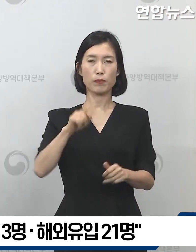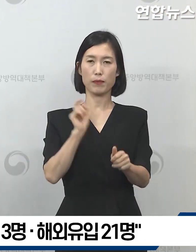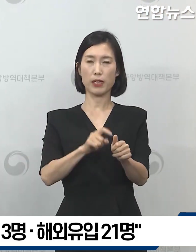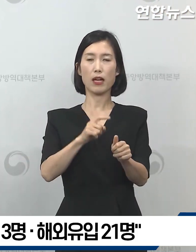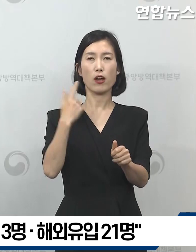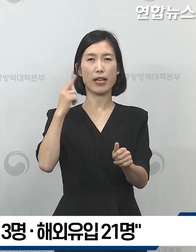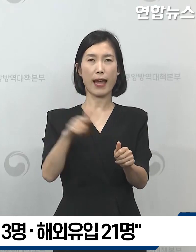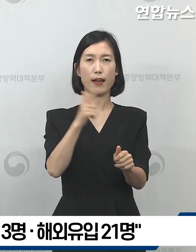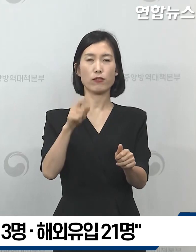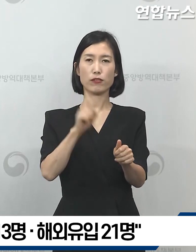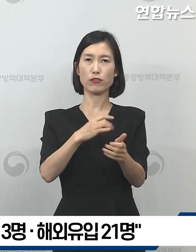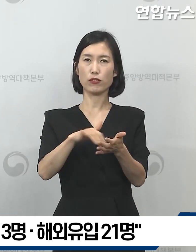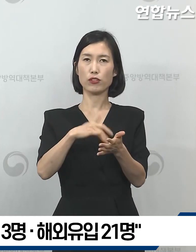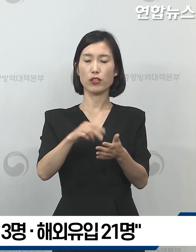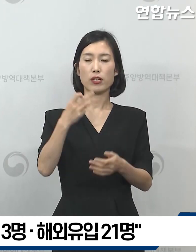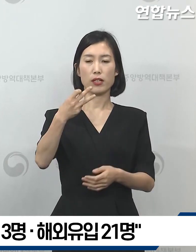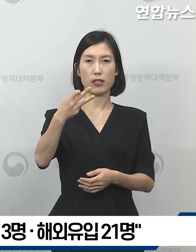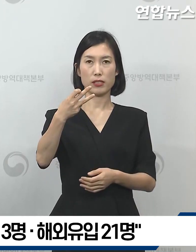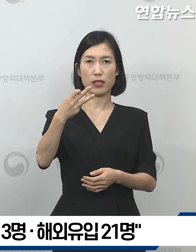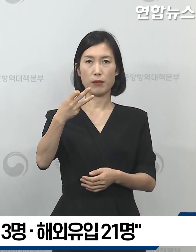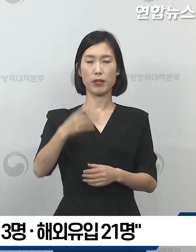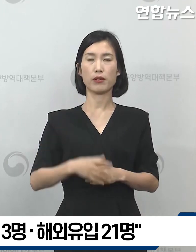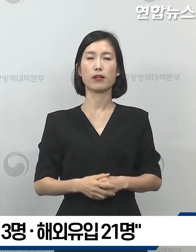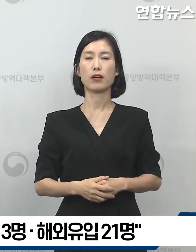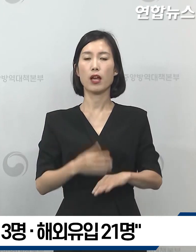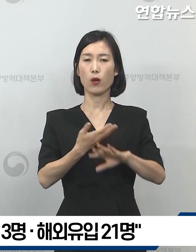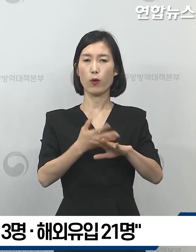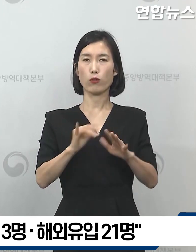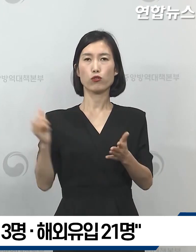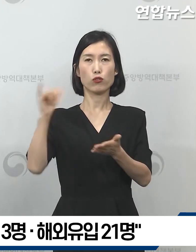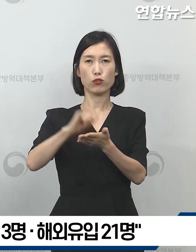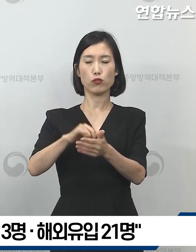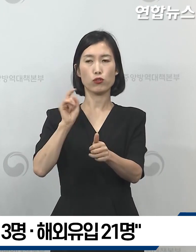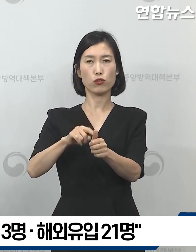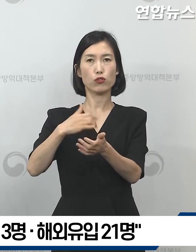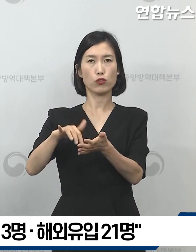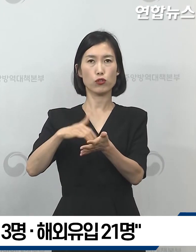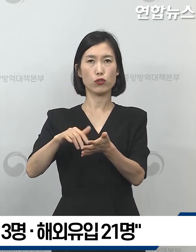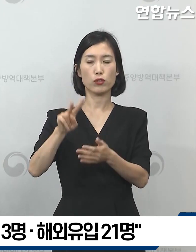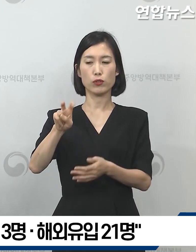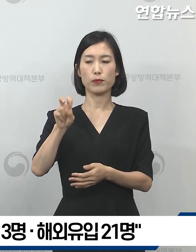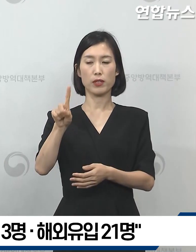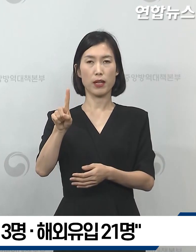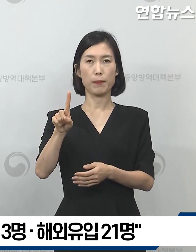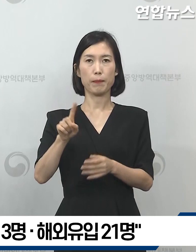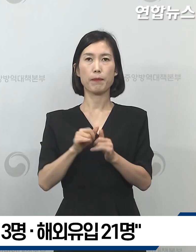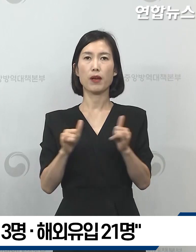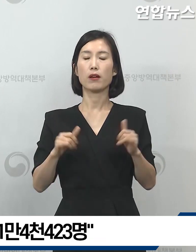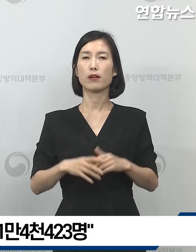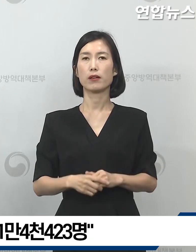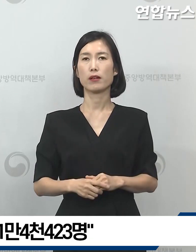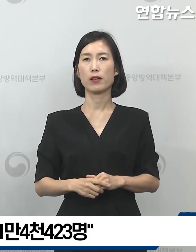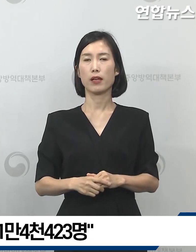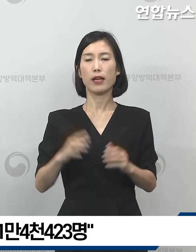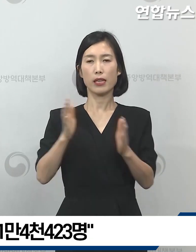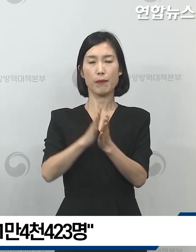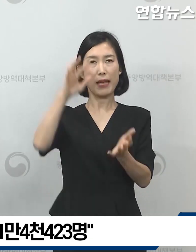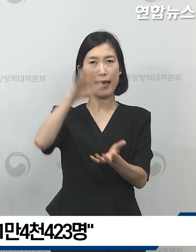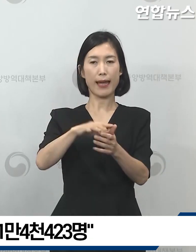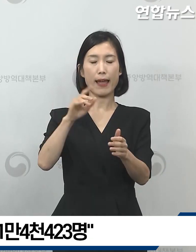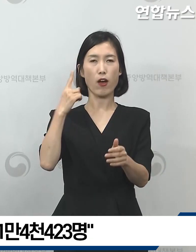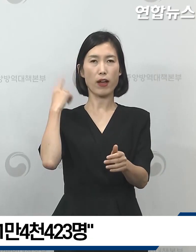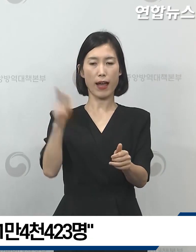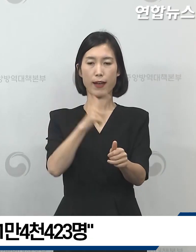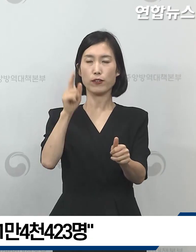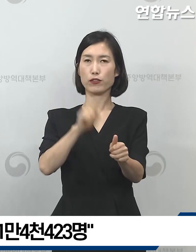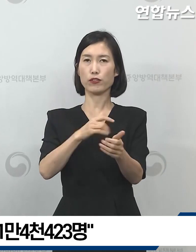신규 확진자 수는 13명입니다. 해외 유입 사례가 21명이고 따라서 총 누적